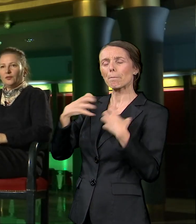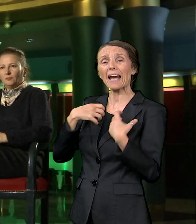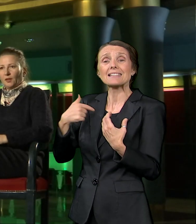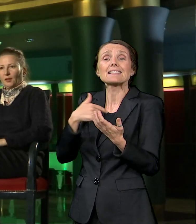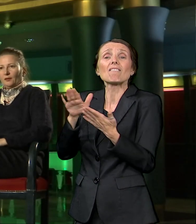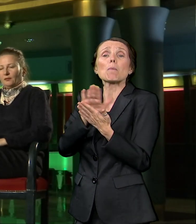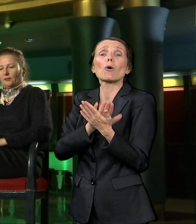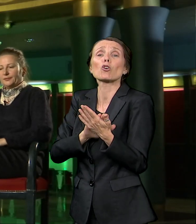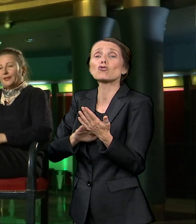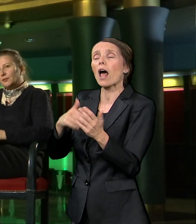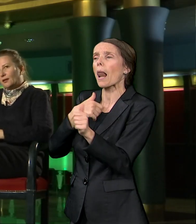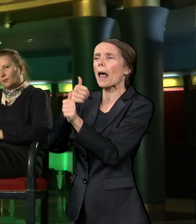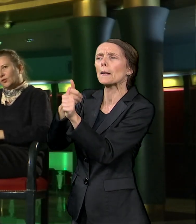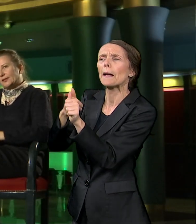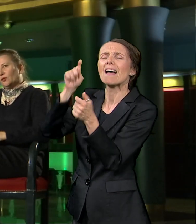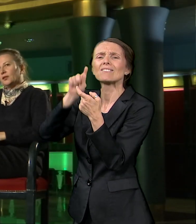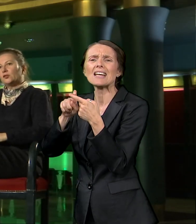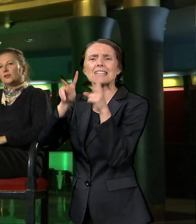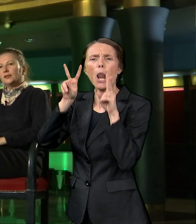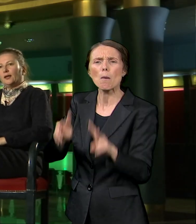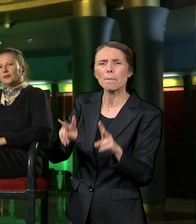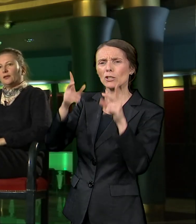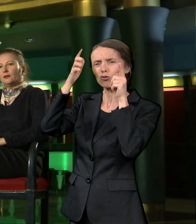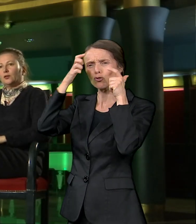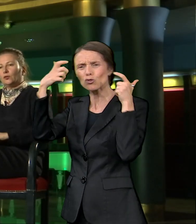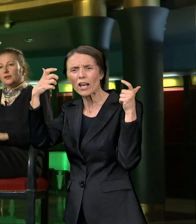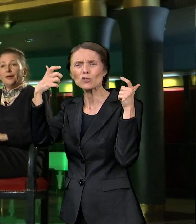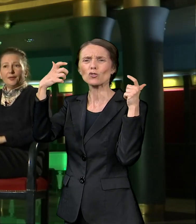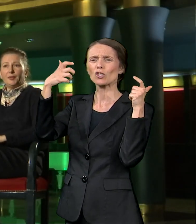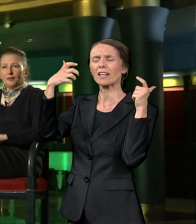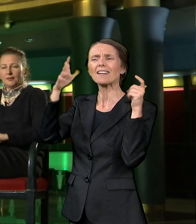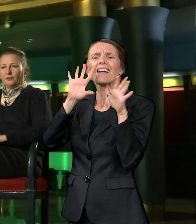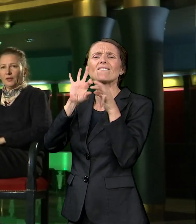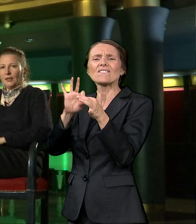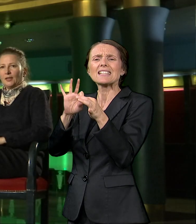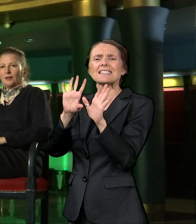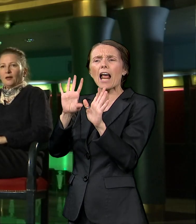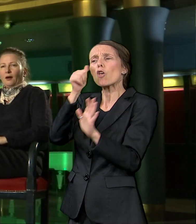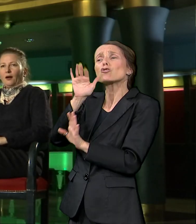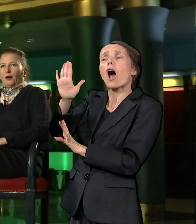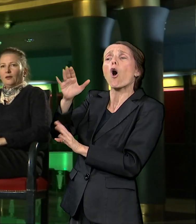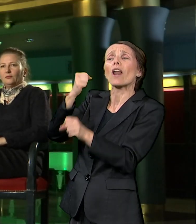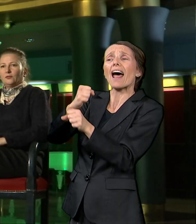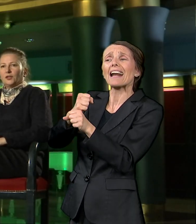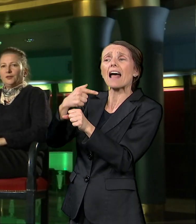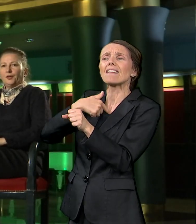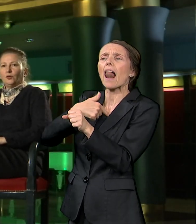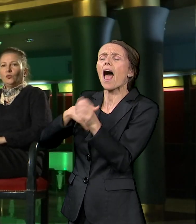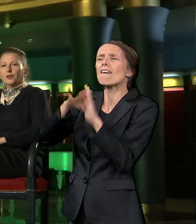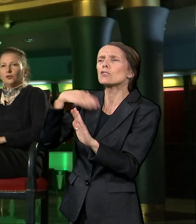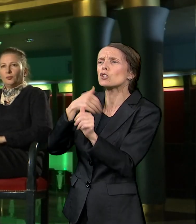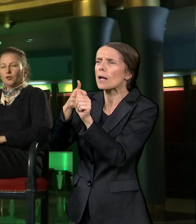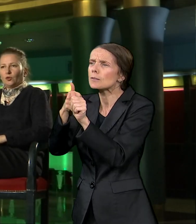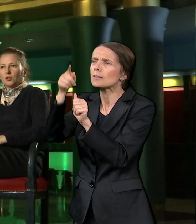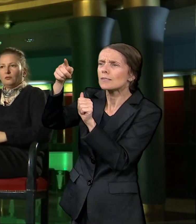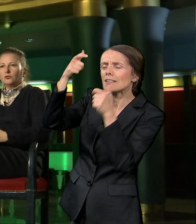se bavim tim delom kostimografskog zadatka kroz njene predstave a kritika je